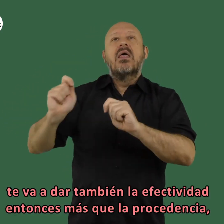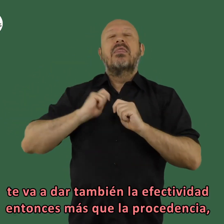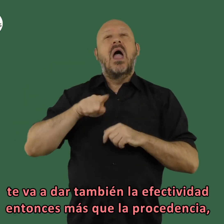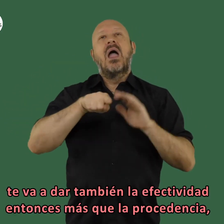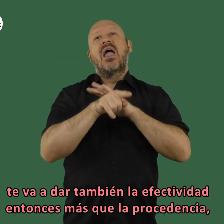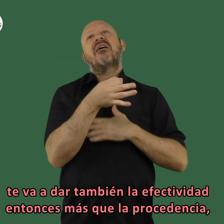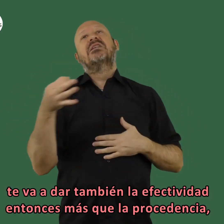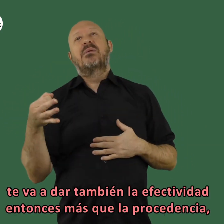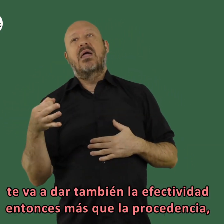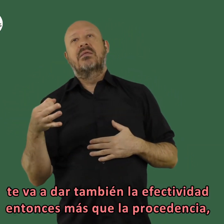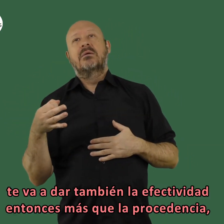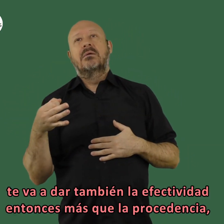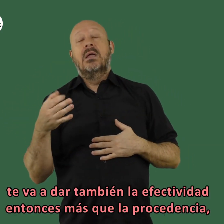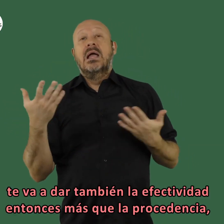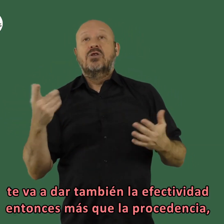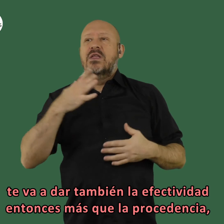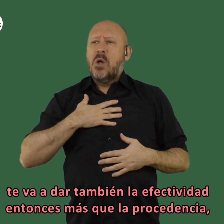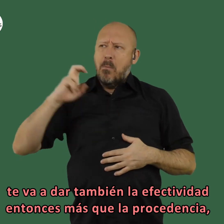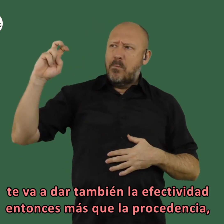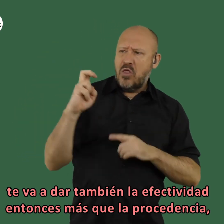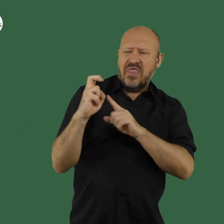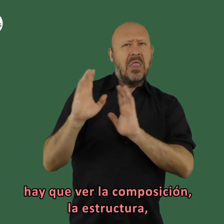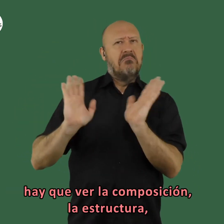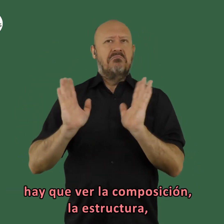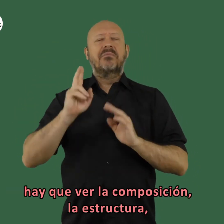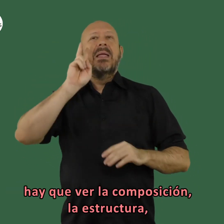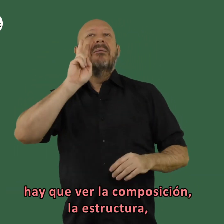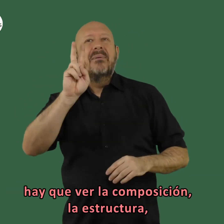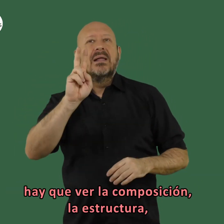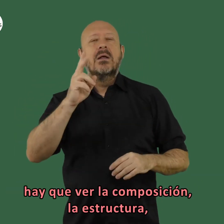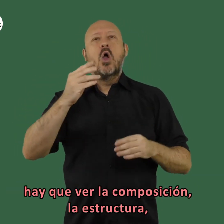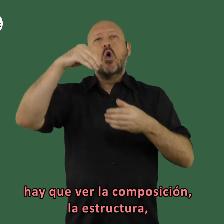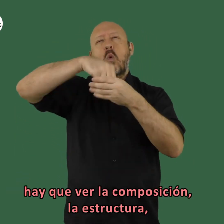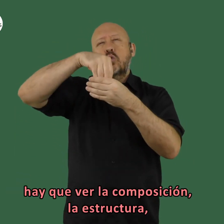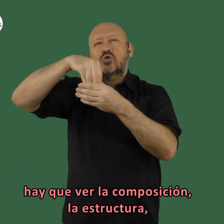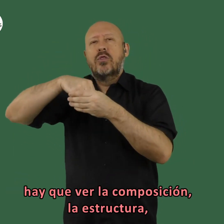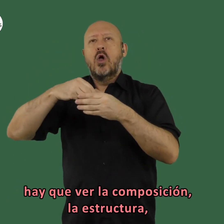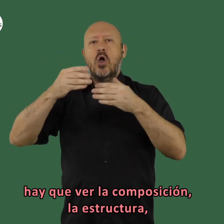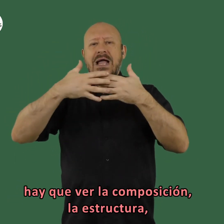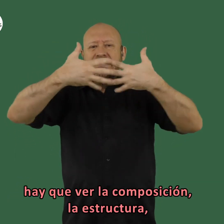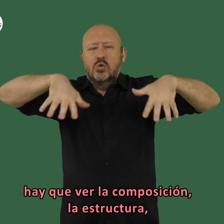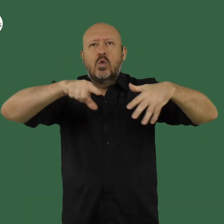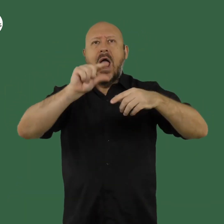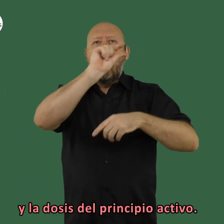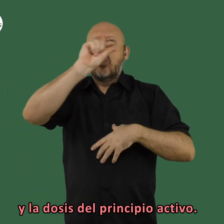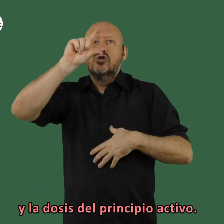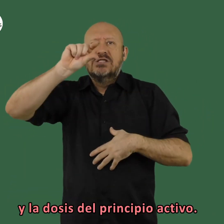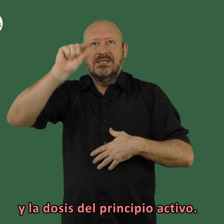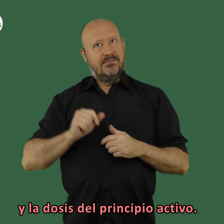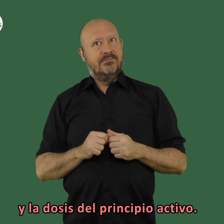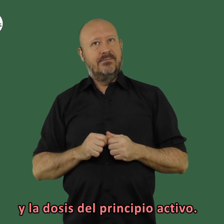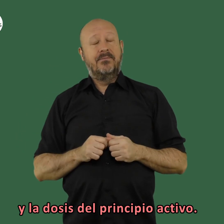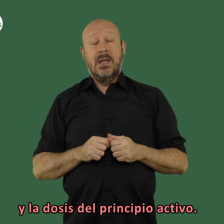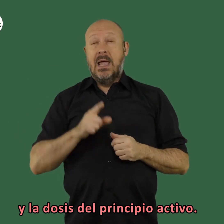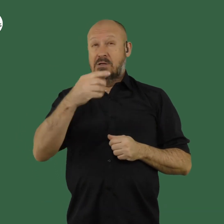dar también la efectividad entonces más que la procedencia es hay que ver la composición la estructura y la